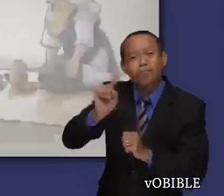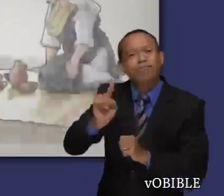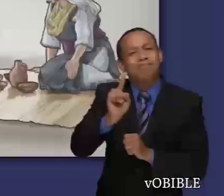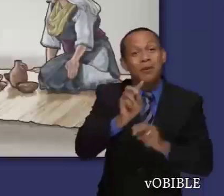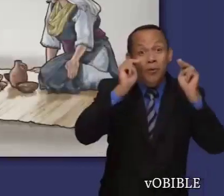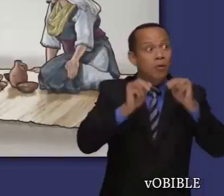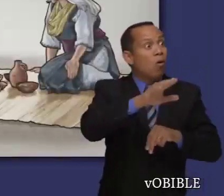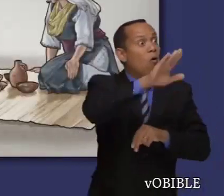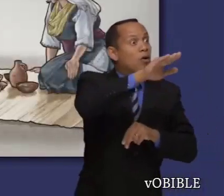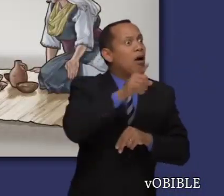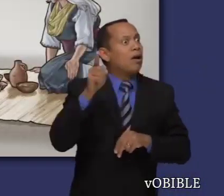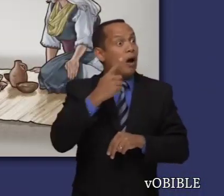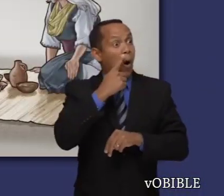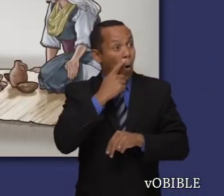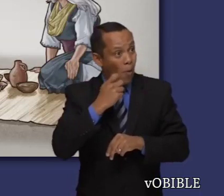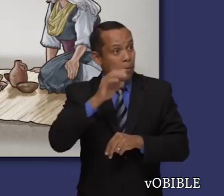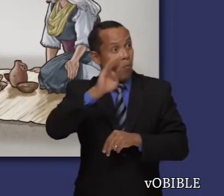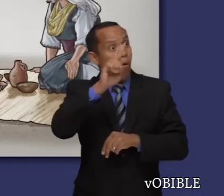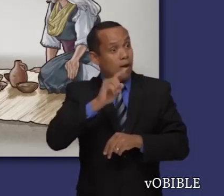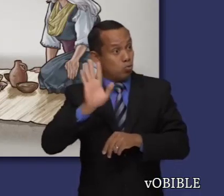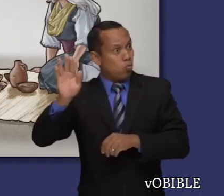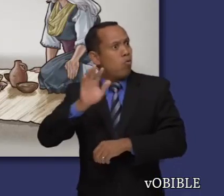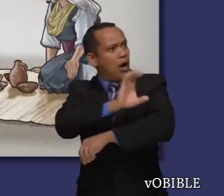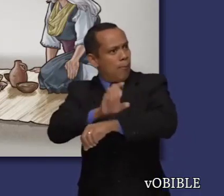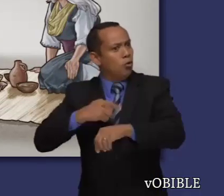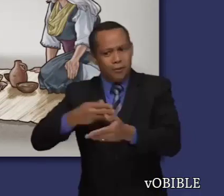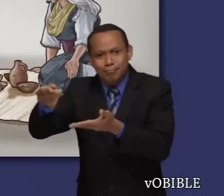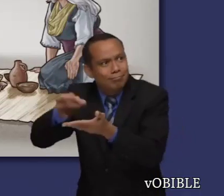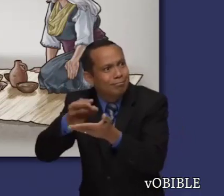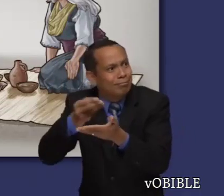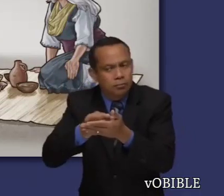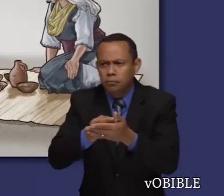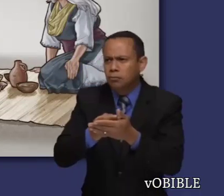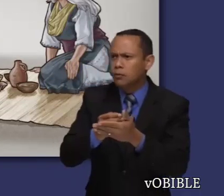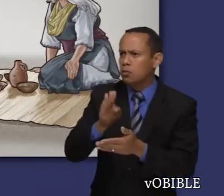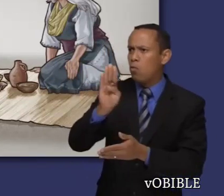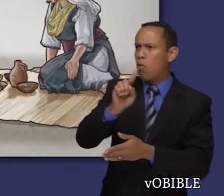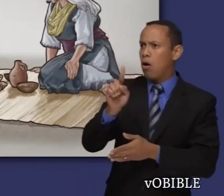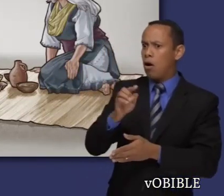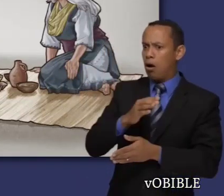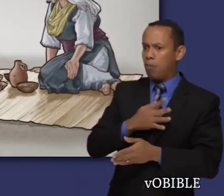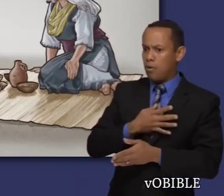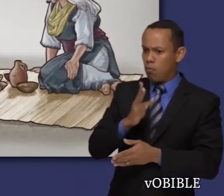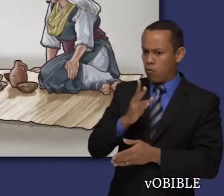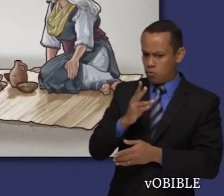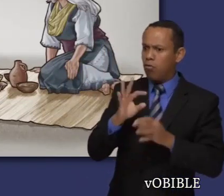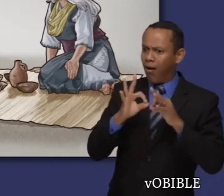Cuando Ruth le cuenta a Noemí que ha estado haciendo la rebusca en los campos de un hombre llamado Boaz, Noemí le dice,